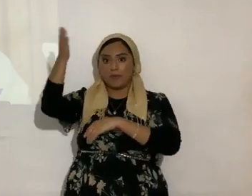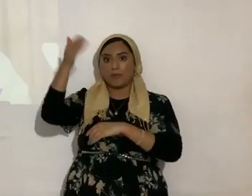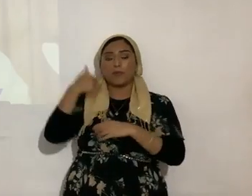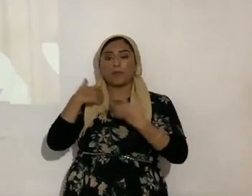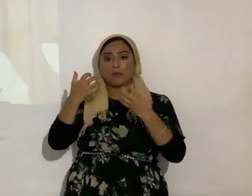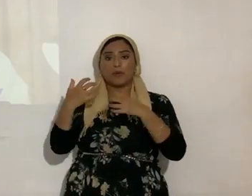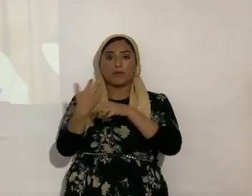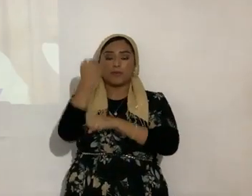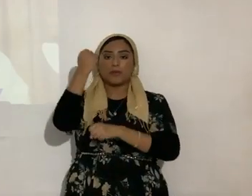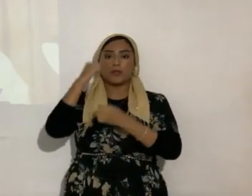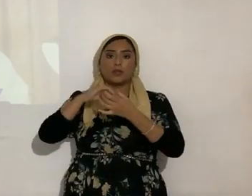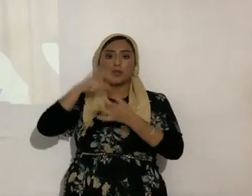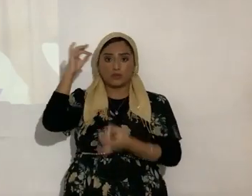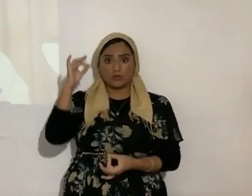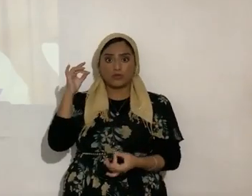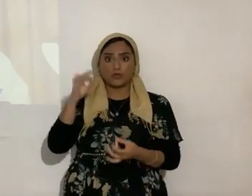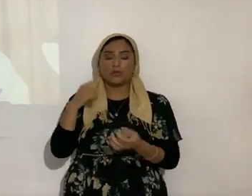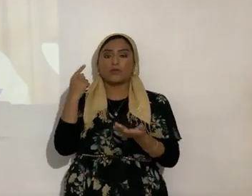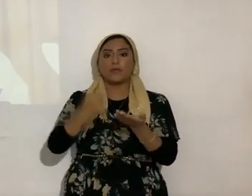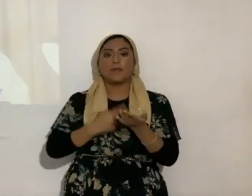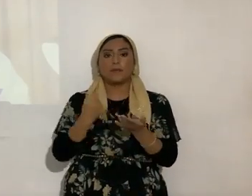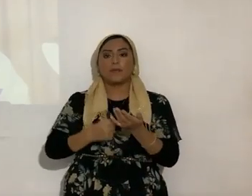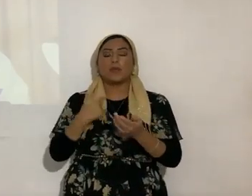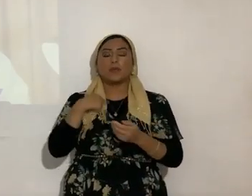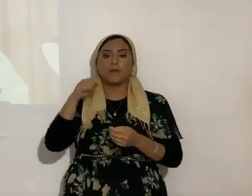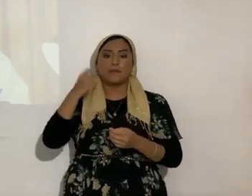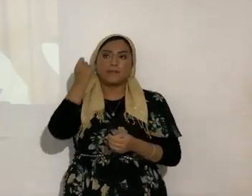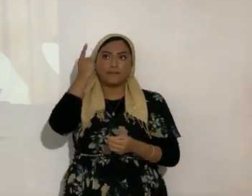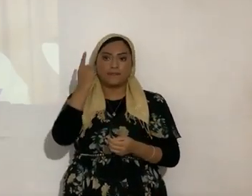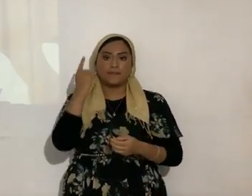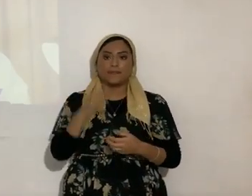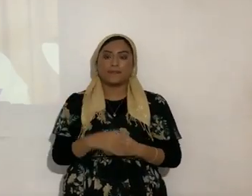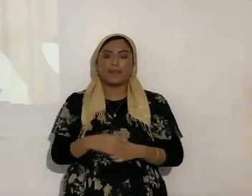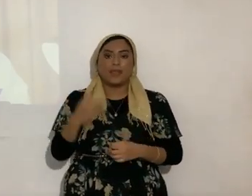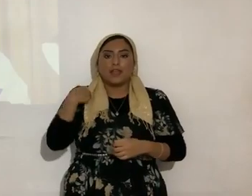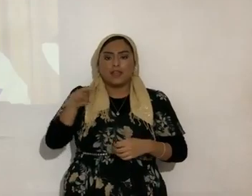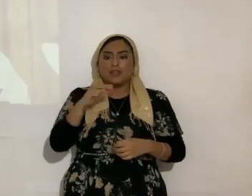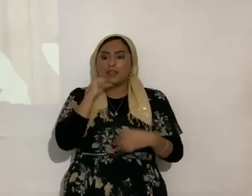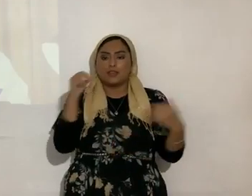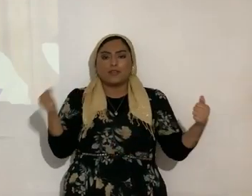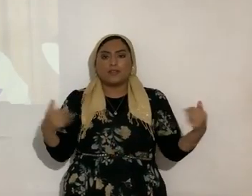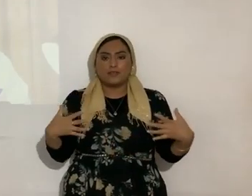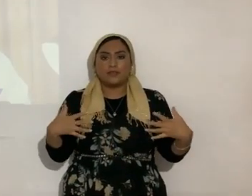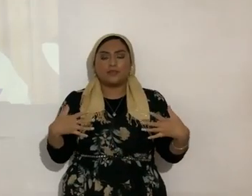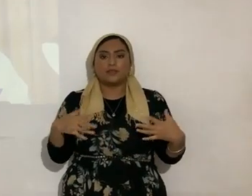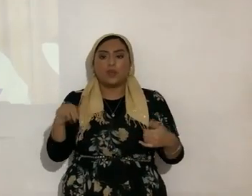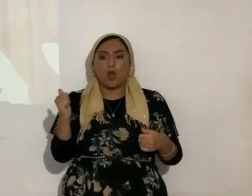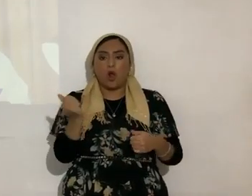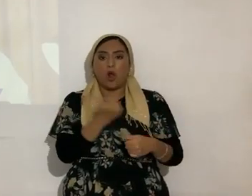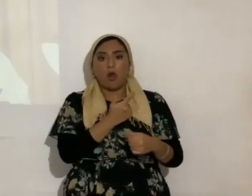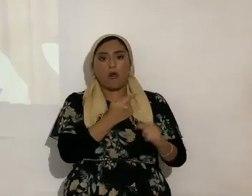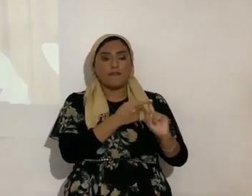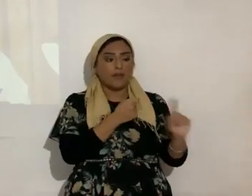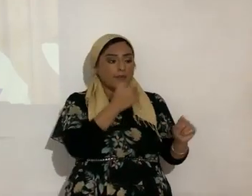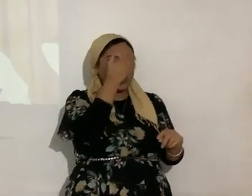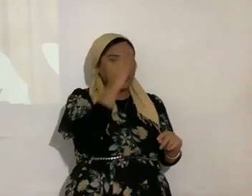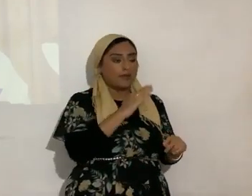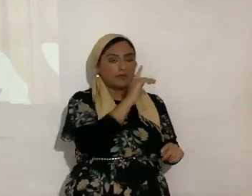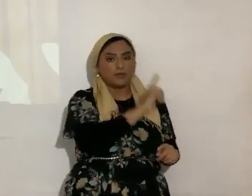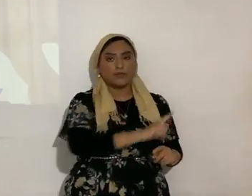almas, ¿sí?, entonces, a veces hay que ser comprensivos, los religiosos no se espanten, todo lo de Dios, sube a Él, todo lo de Yahweh, en primer